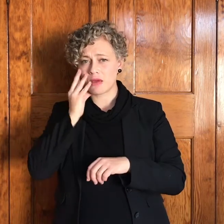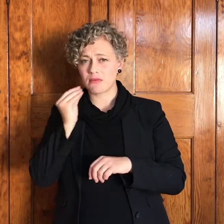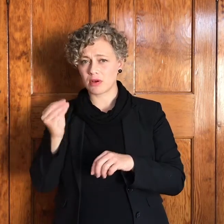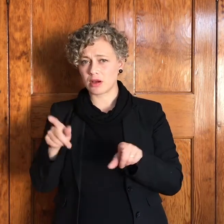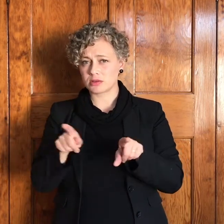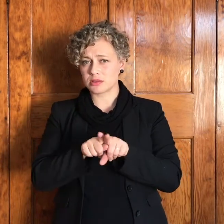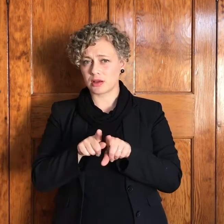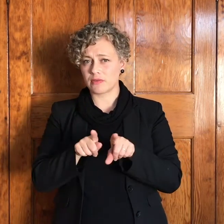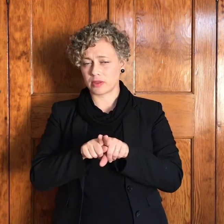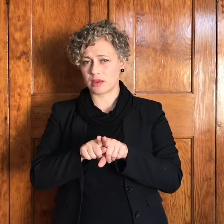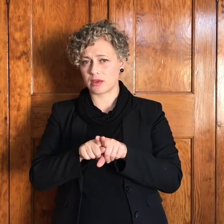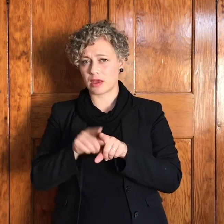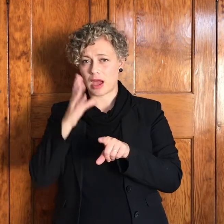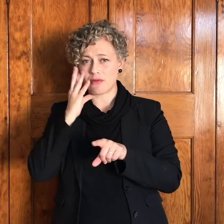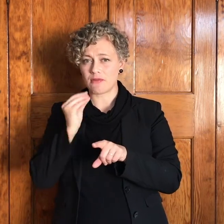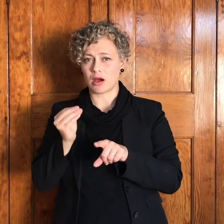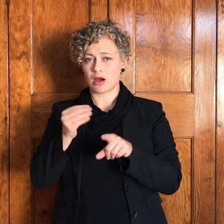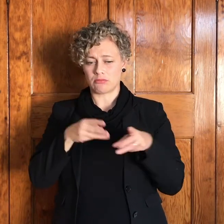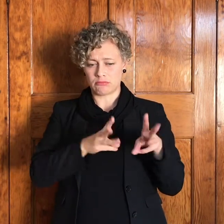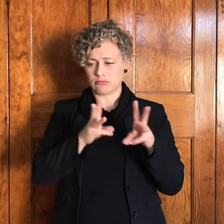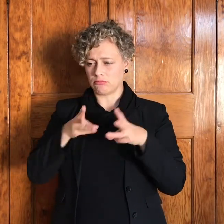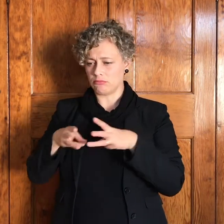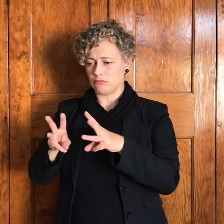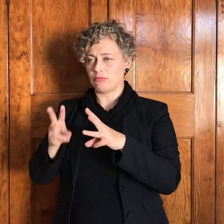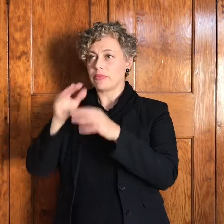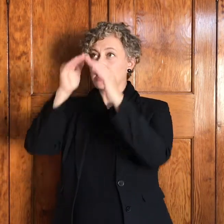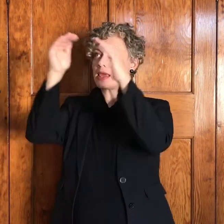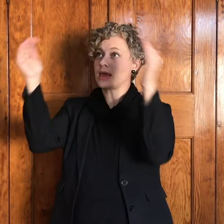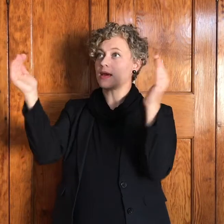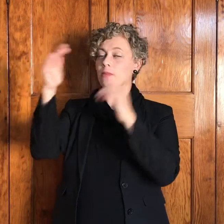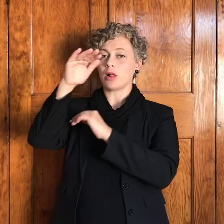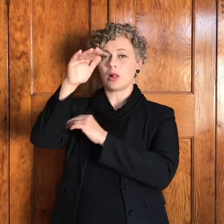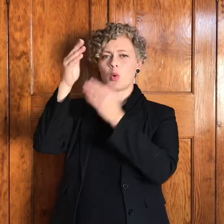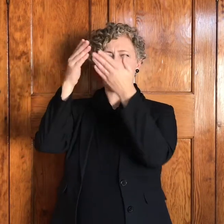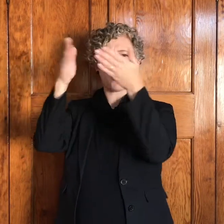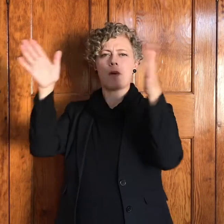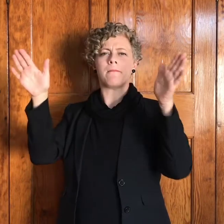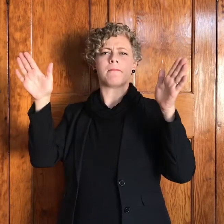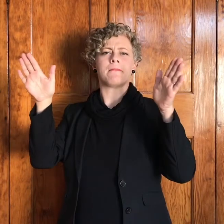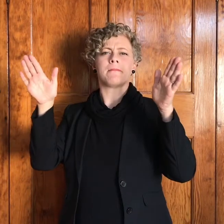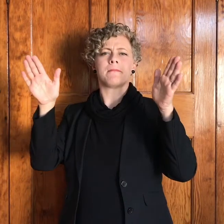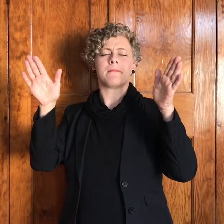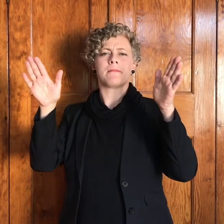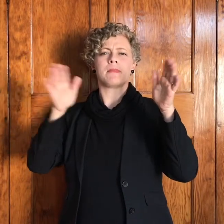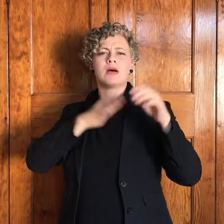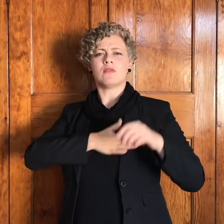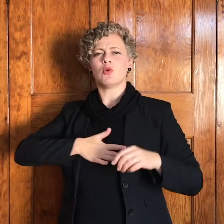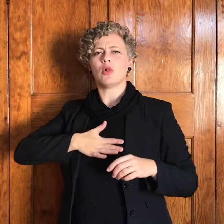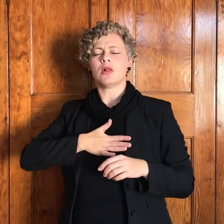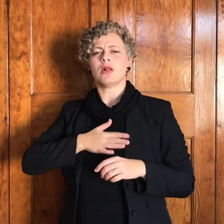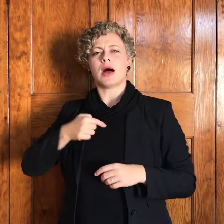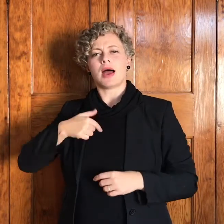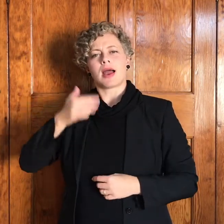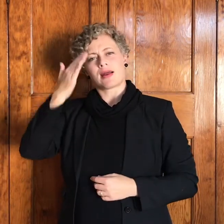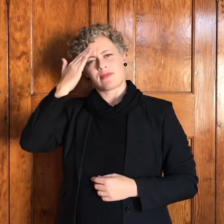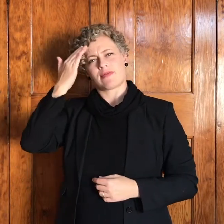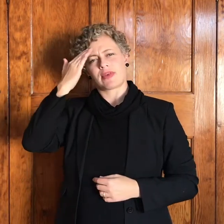ervaringe het die oop jemel gedachte ons vermoed ons ken godse wil dis makkelijk om te glo